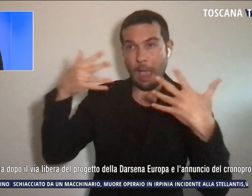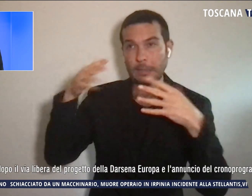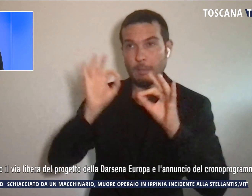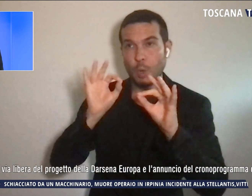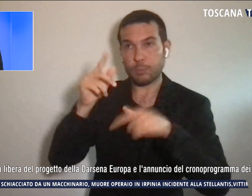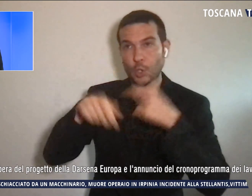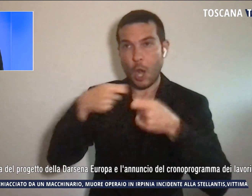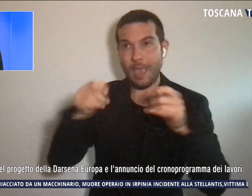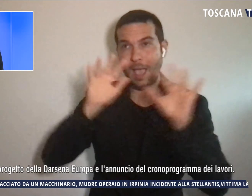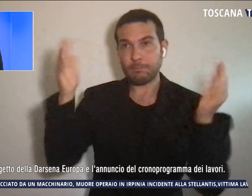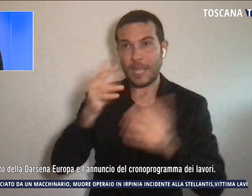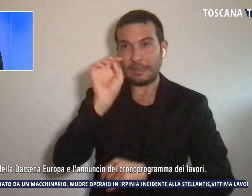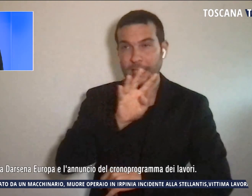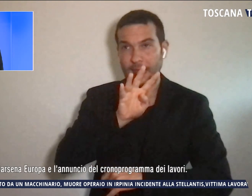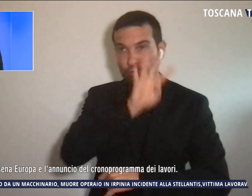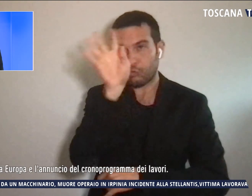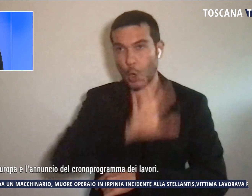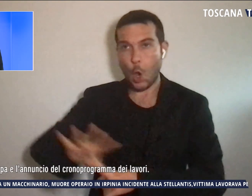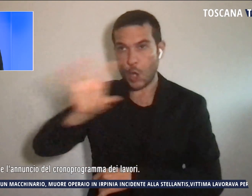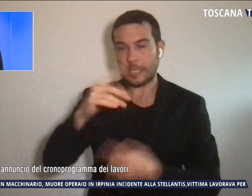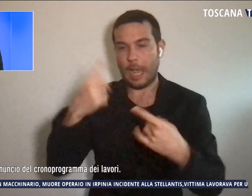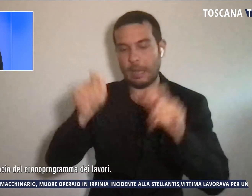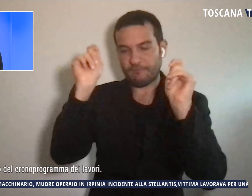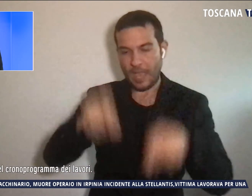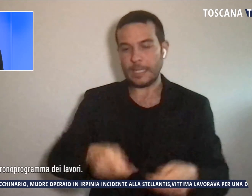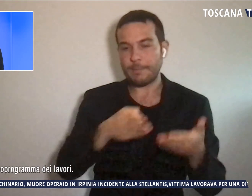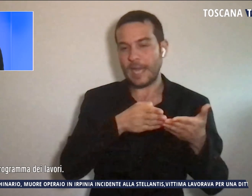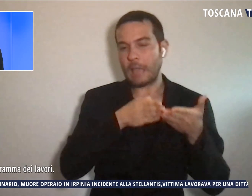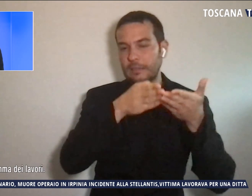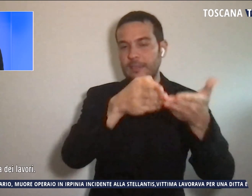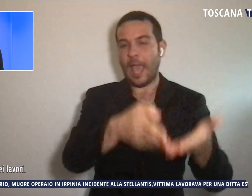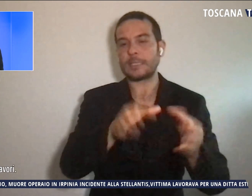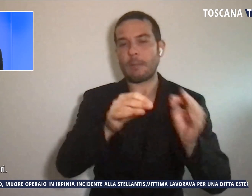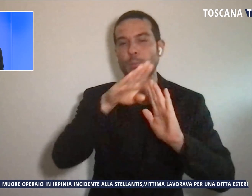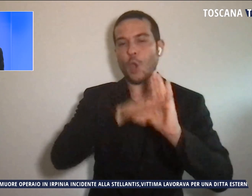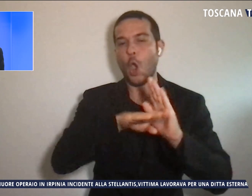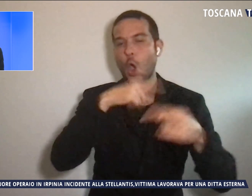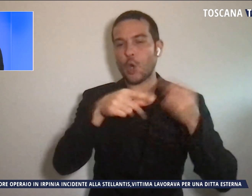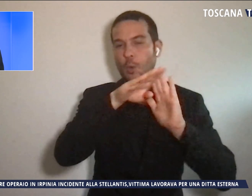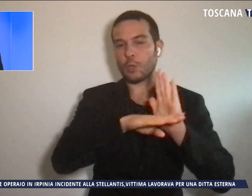progetto della Darsena europea e l'annuncio del cronoprogramma dei lavori.